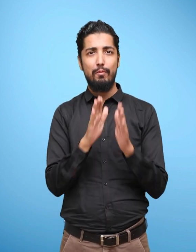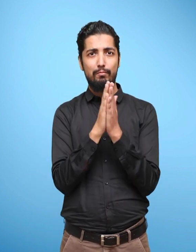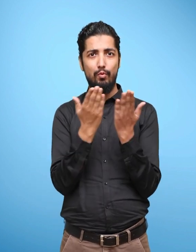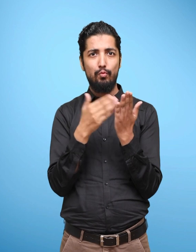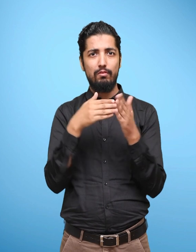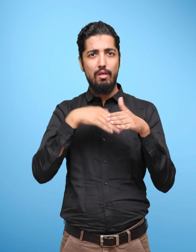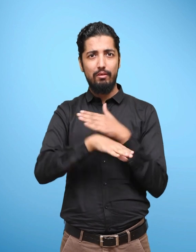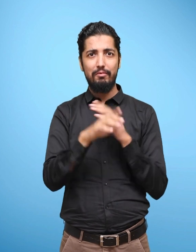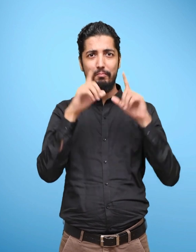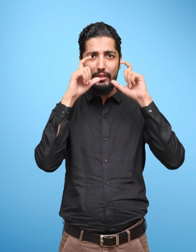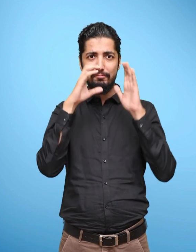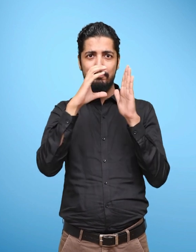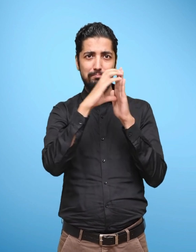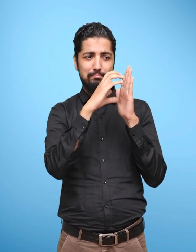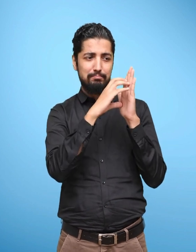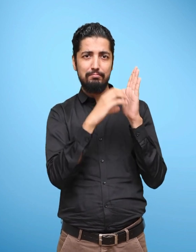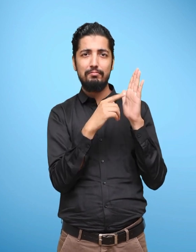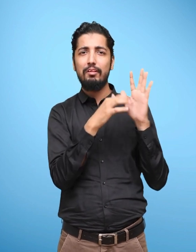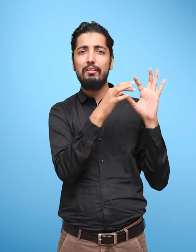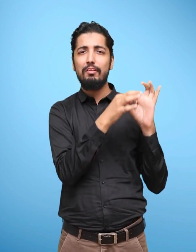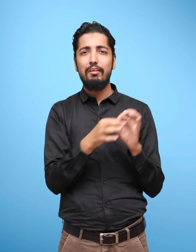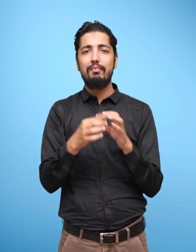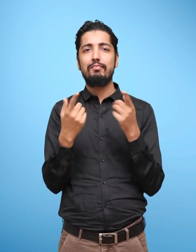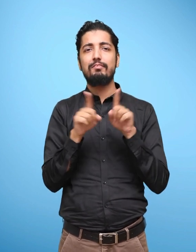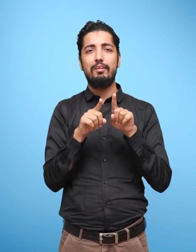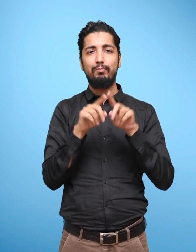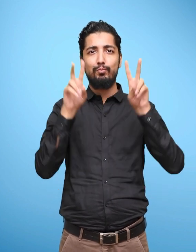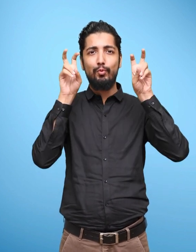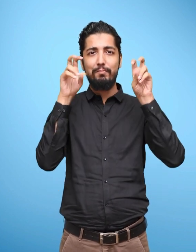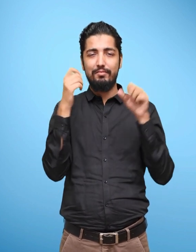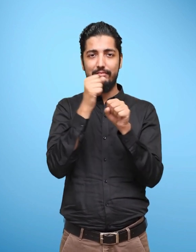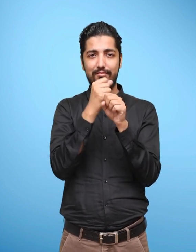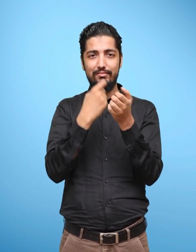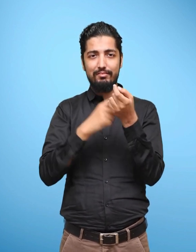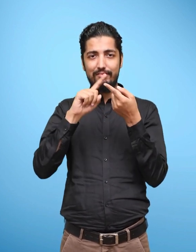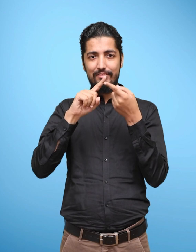This has been achieved through aptly placed illustrations.